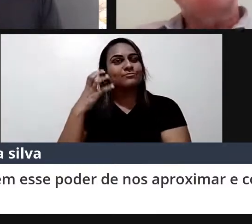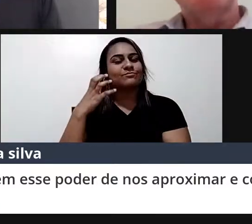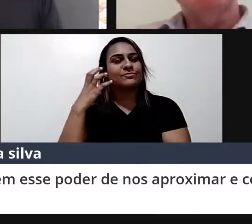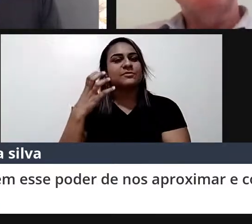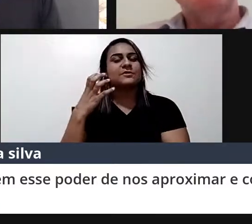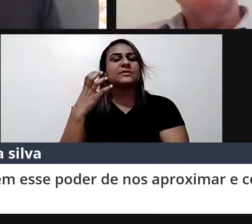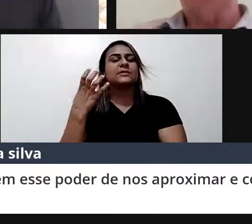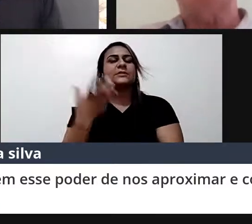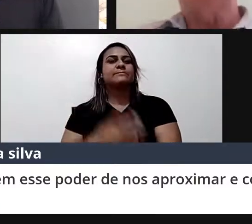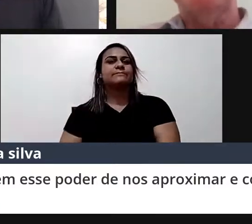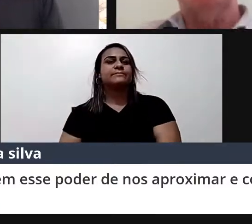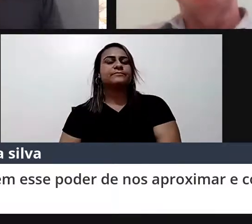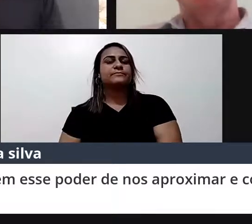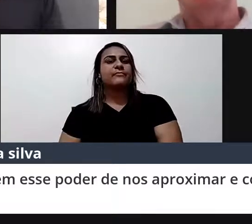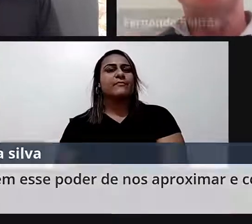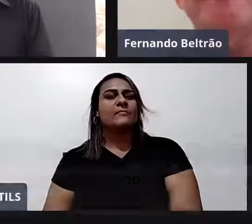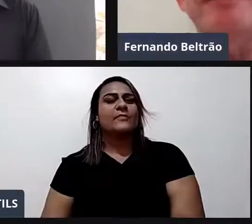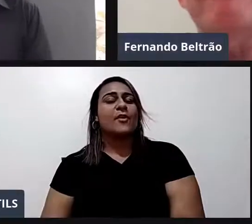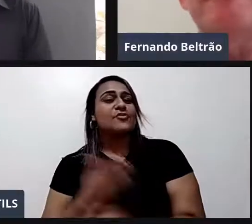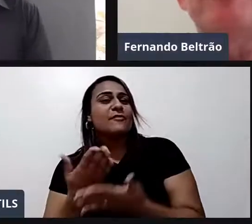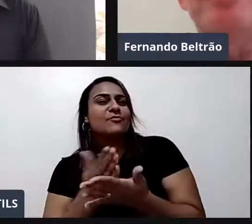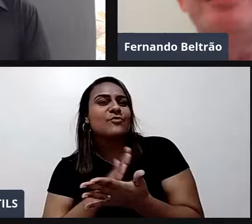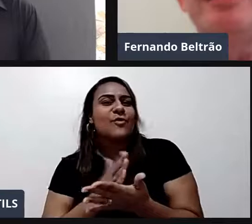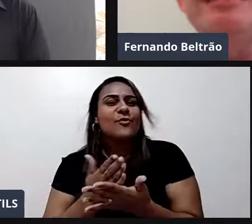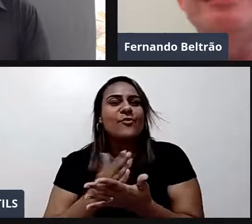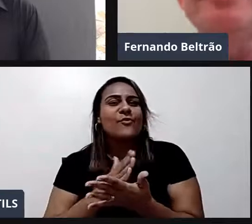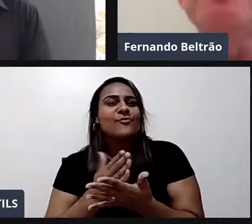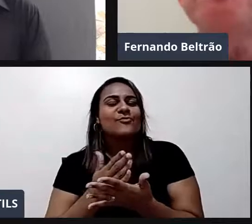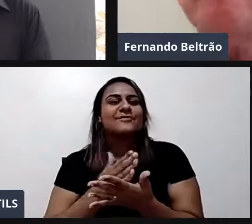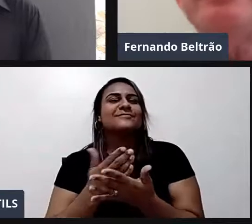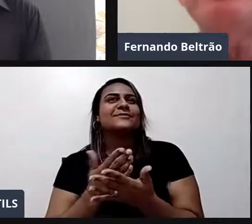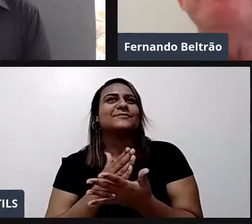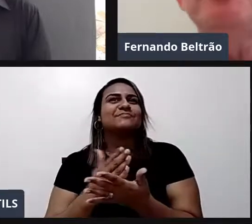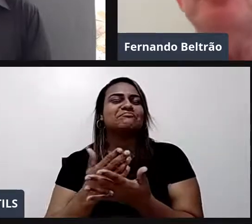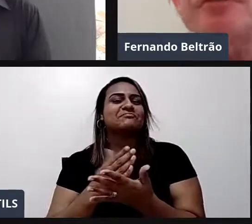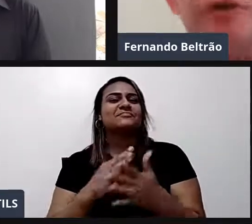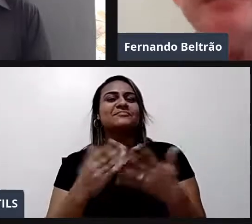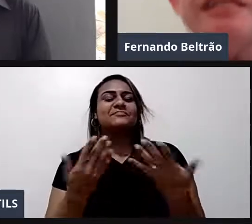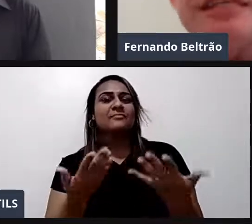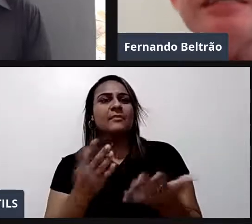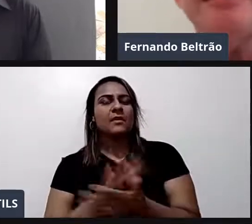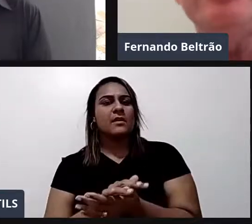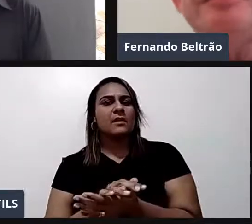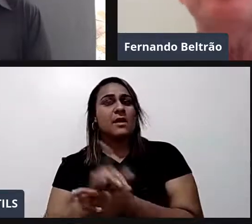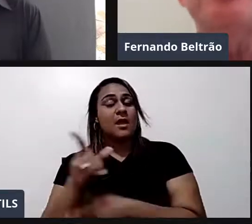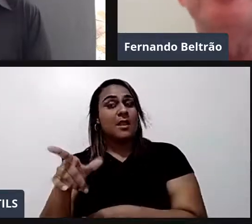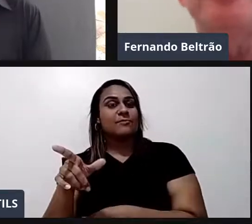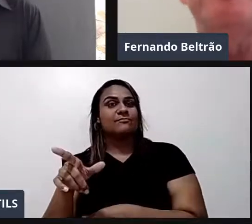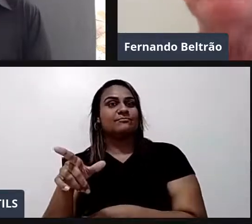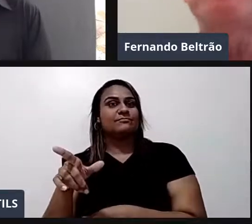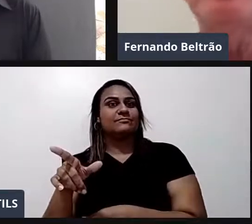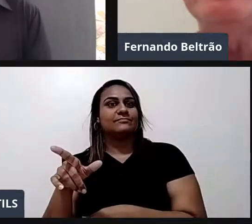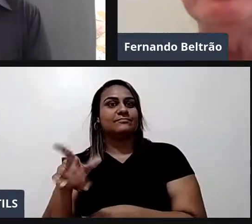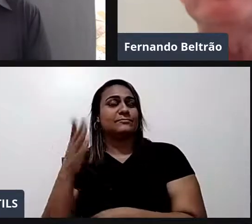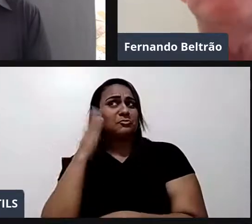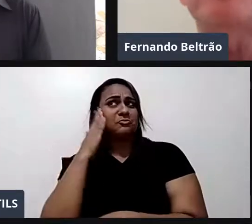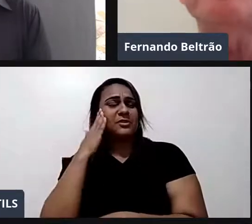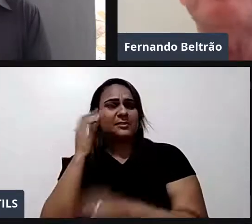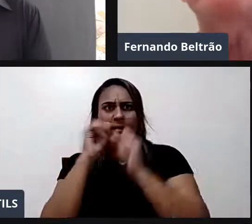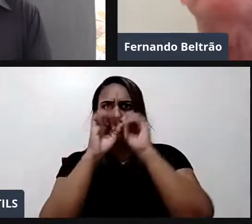dizer. De improviso. Vou usar a palavra boa. E ele não permitia muito isso. Eu entendia isso. Mas se eu queria uma coisa mais